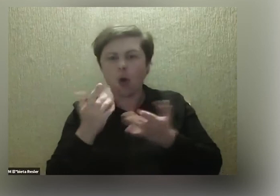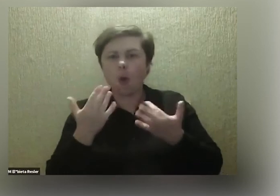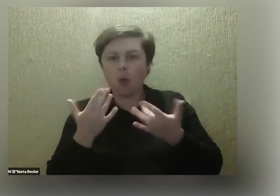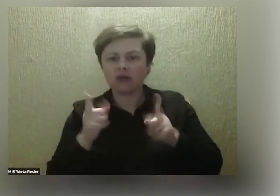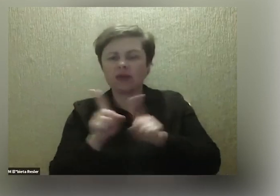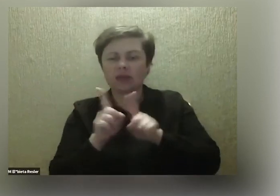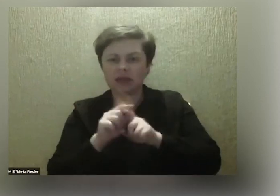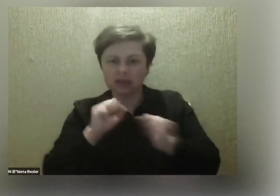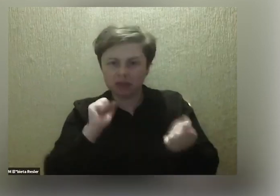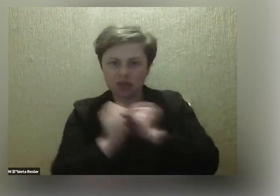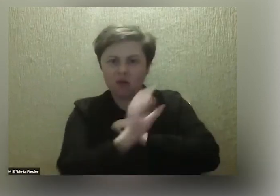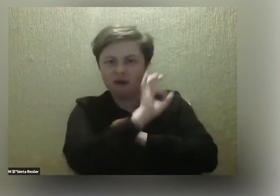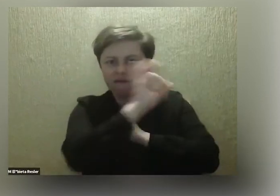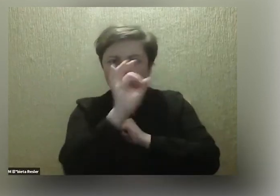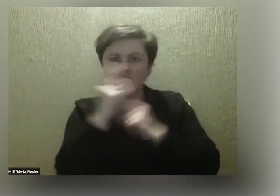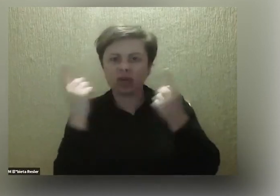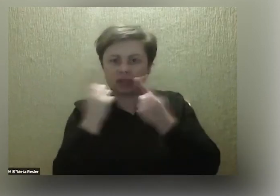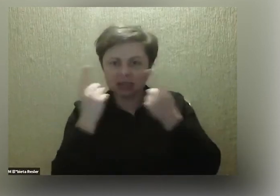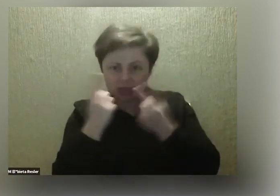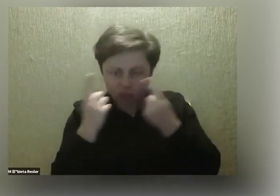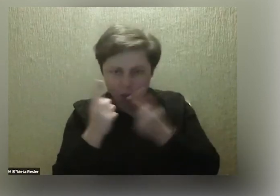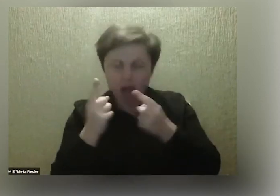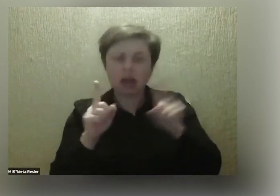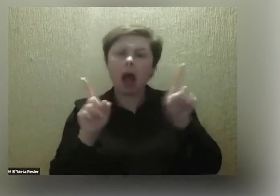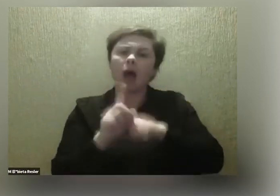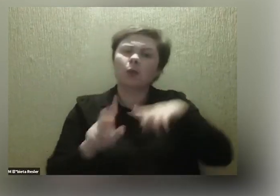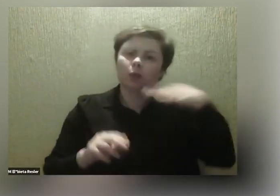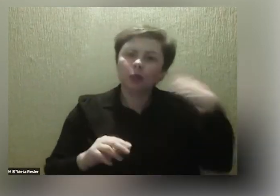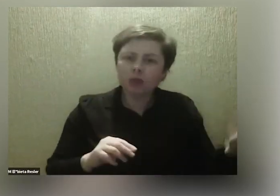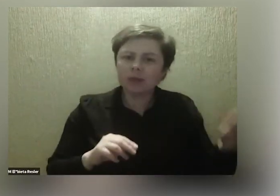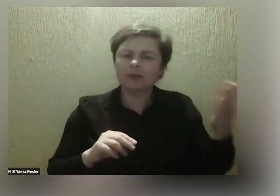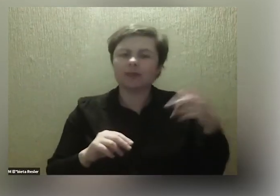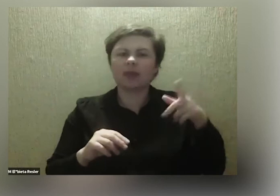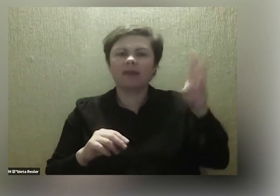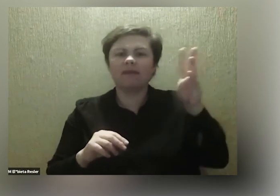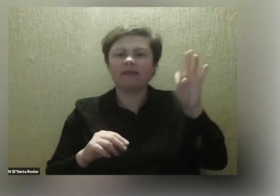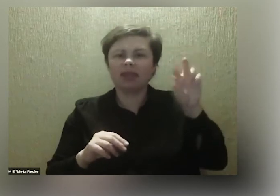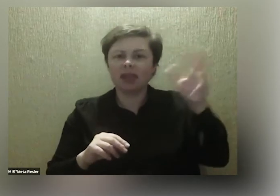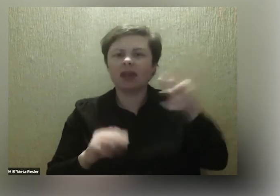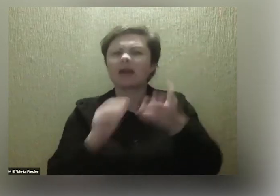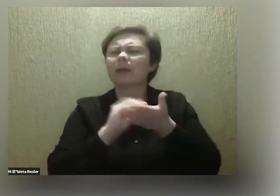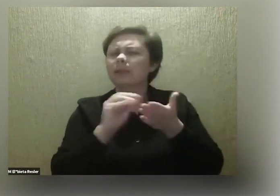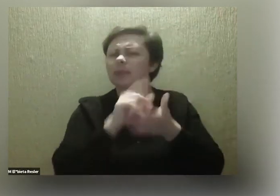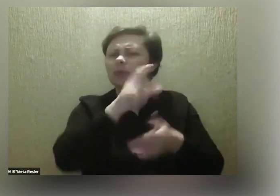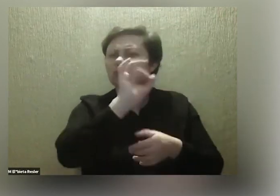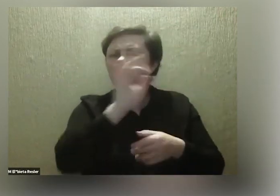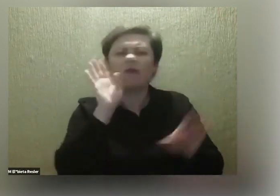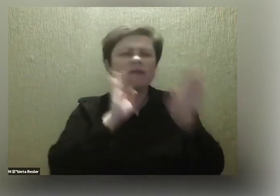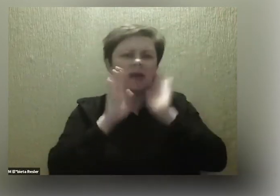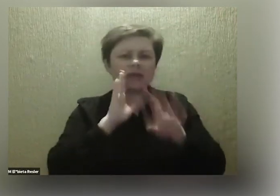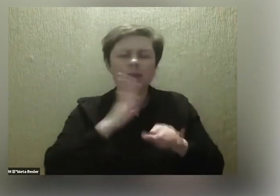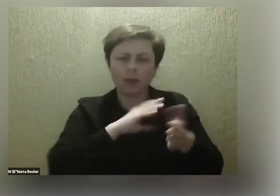sytuacja. A jednocześnie, Witek, pisałeś o tym na swoim Facebooku,